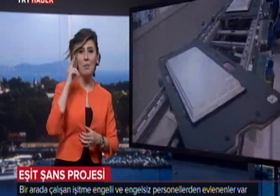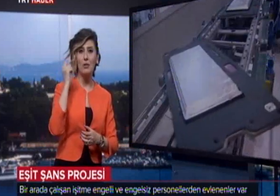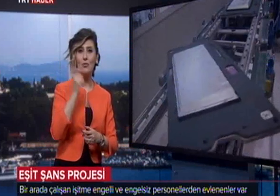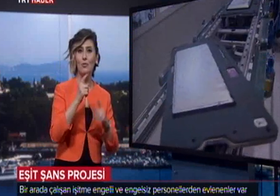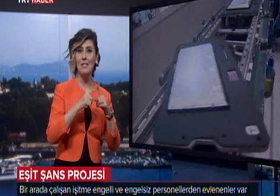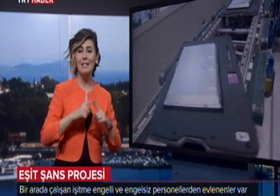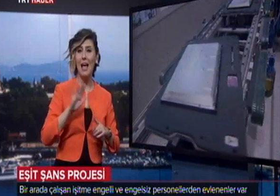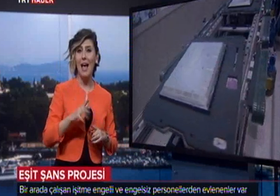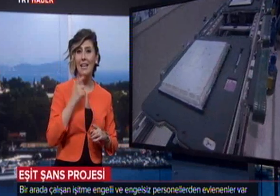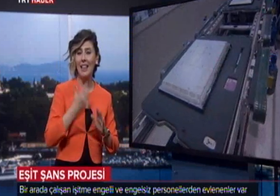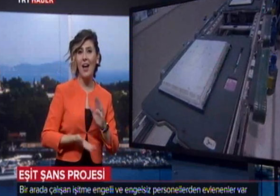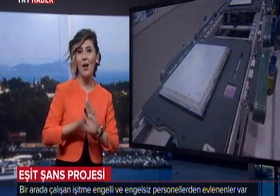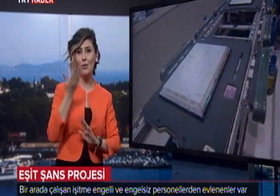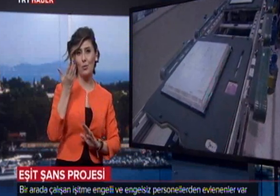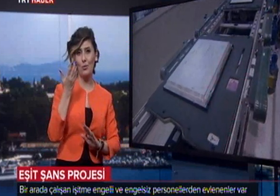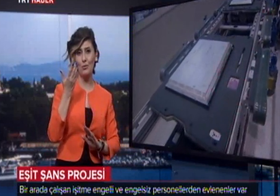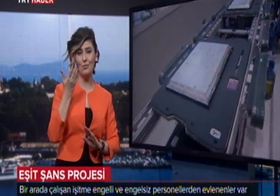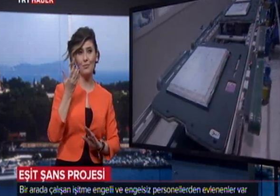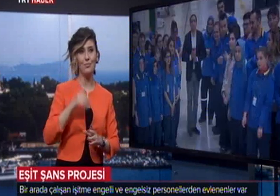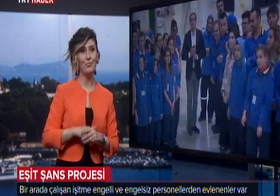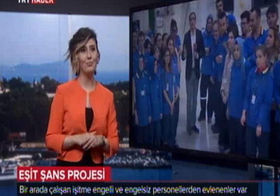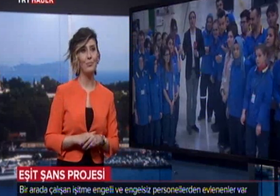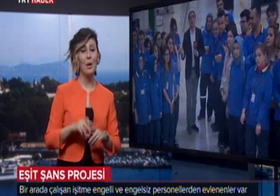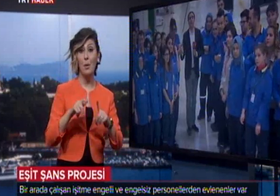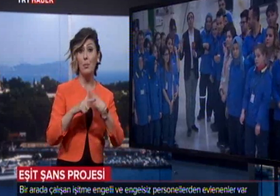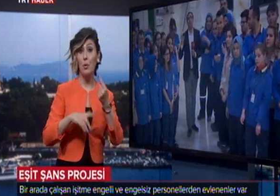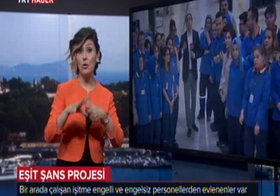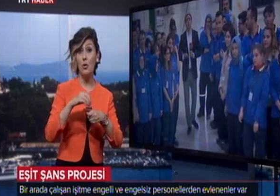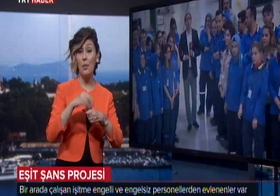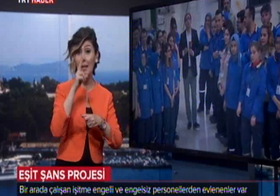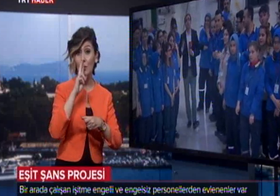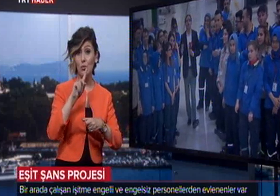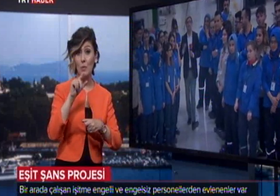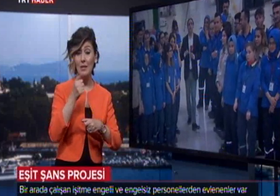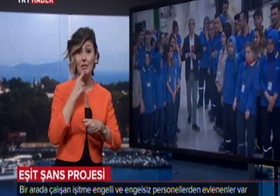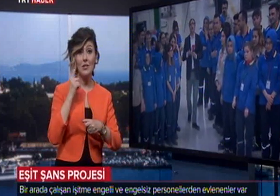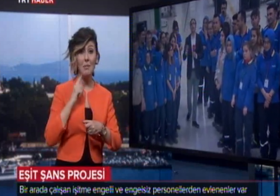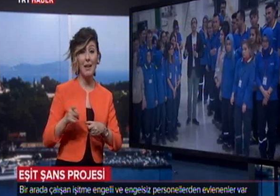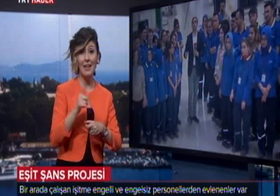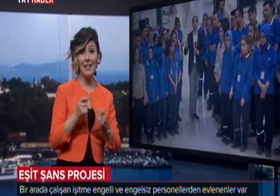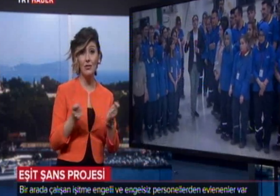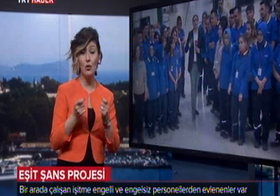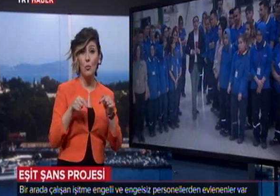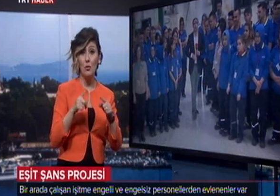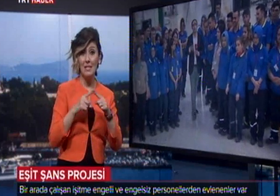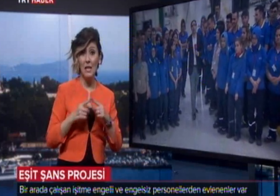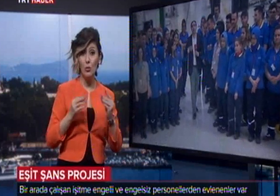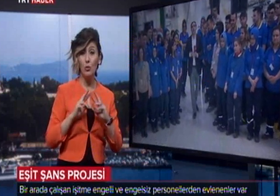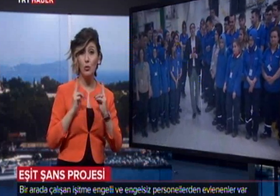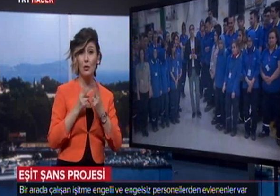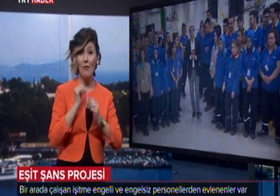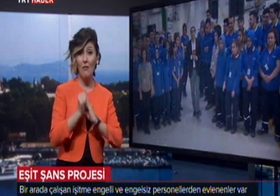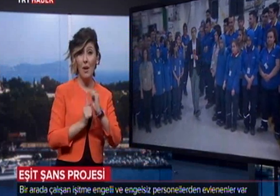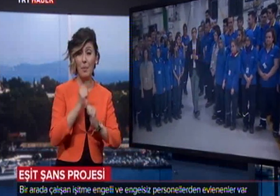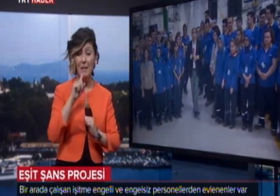başvuru sayısı her yıl artıyor. Projede toplamda 216 işitme engelli çalışıyor. Bu sayı olarak dünya